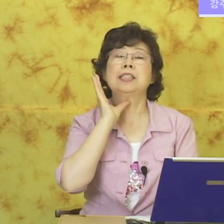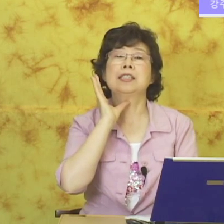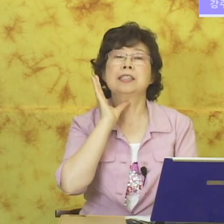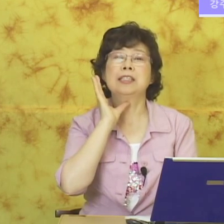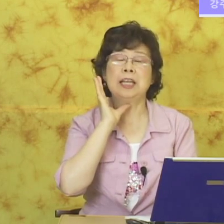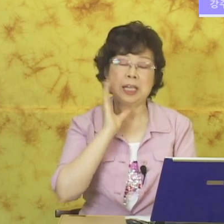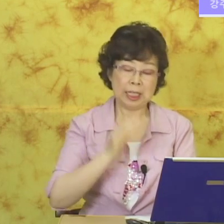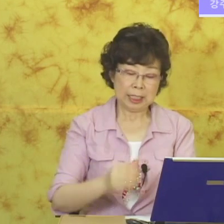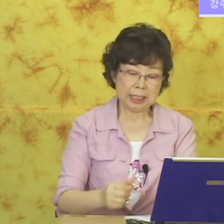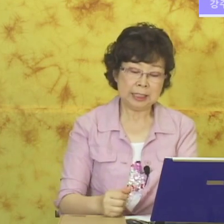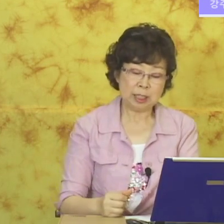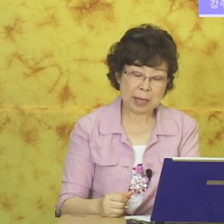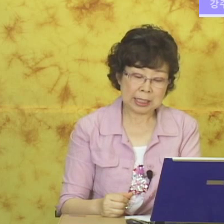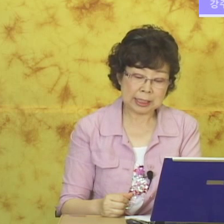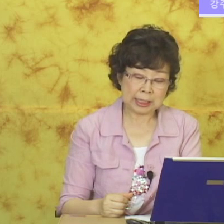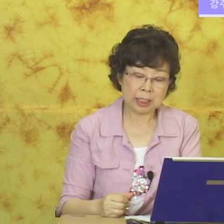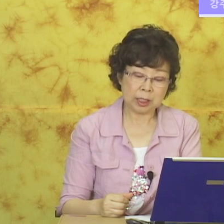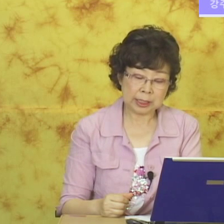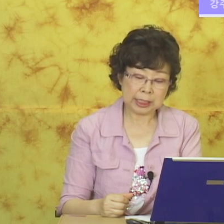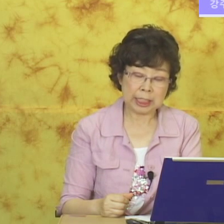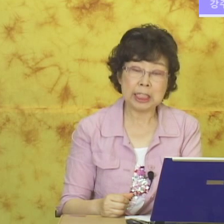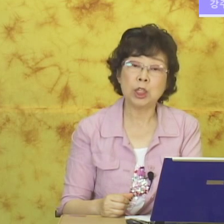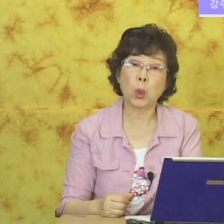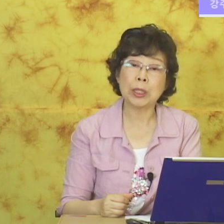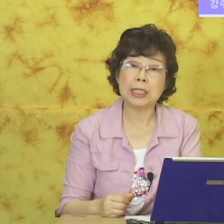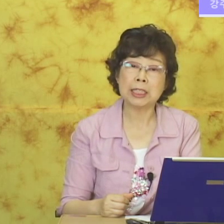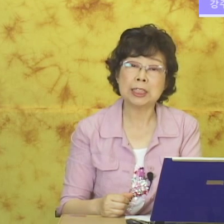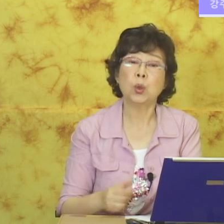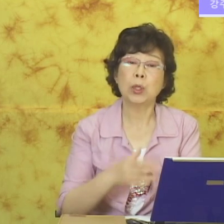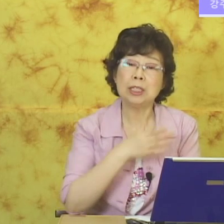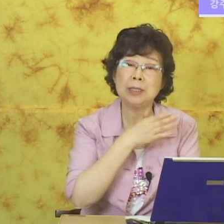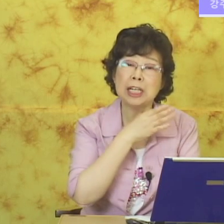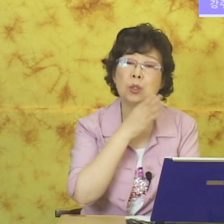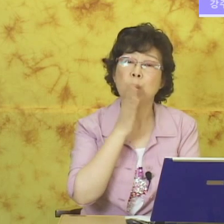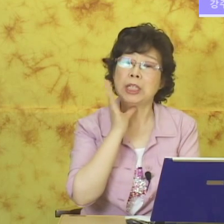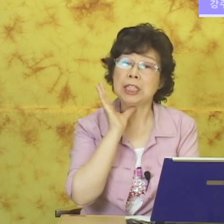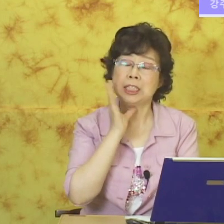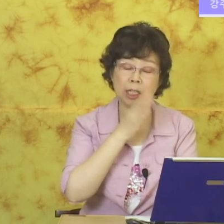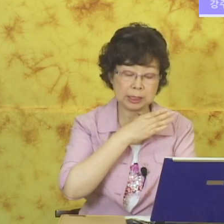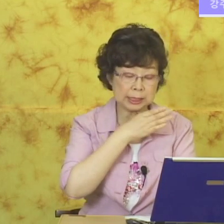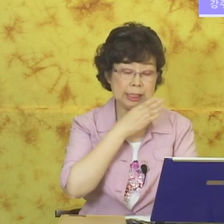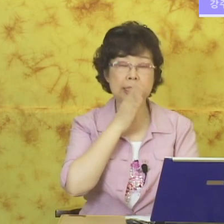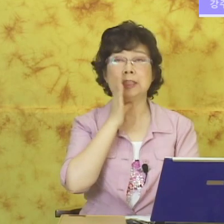어르신. 예. 연세 많으신 어르신. 노인. 노인입니다. 노인. 어르신.